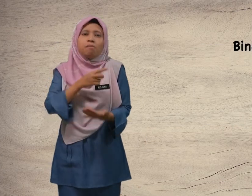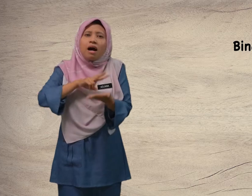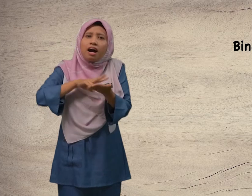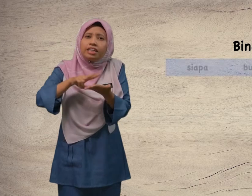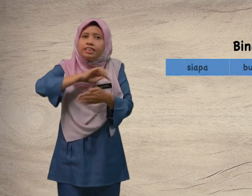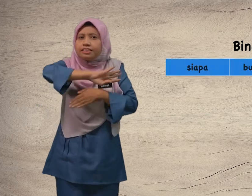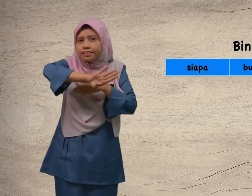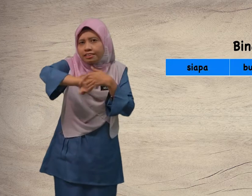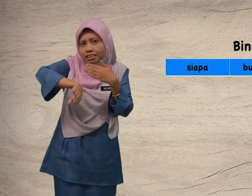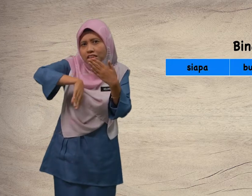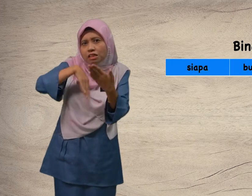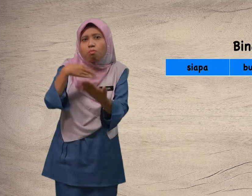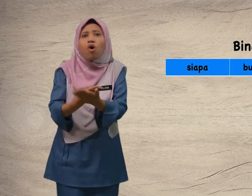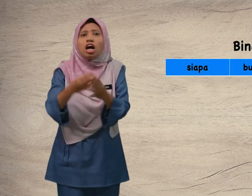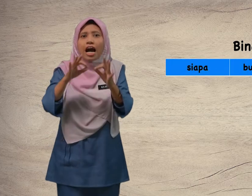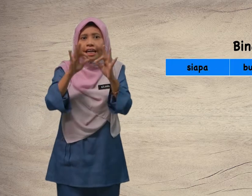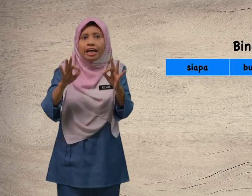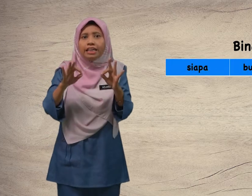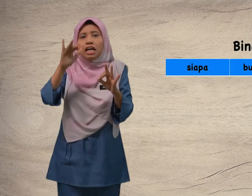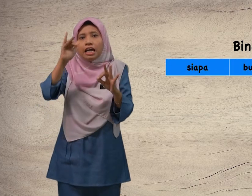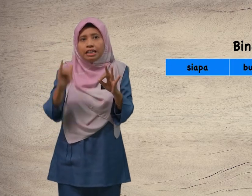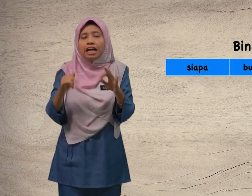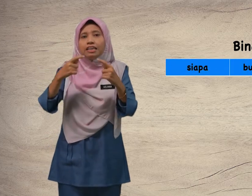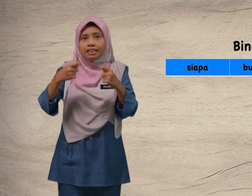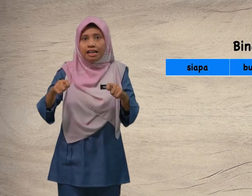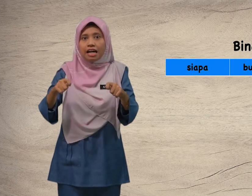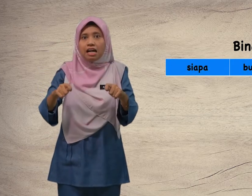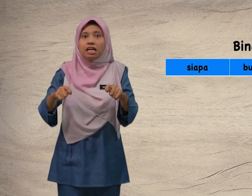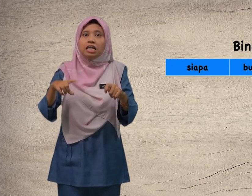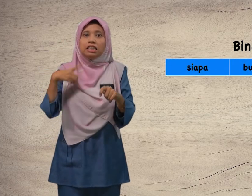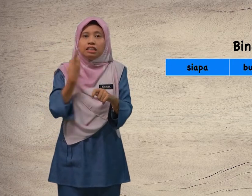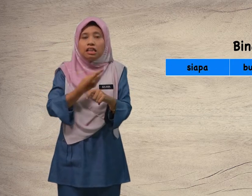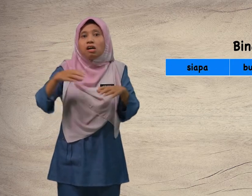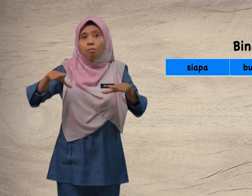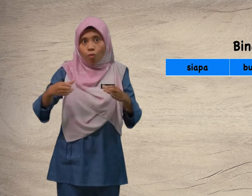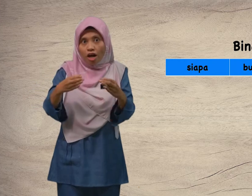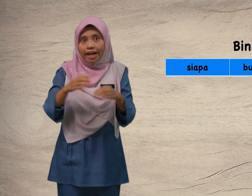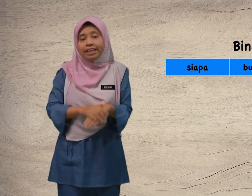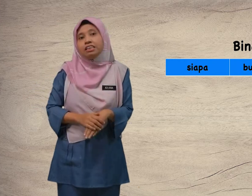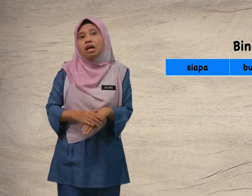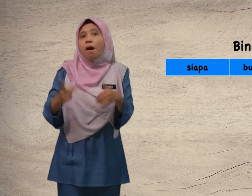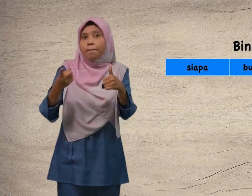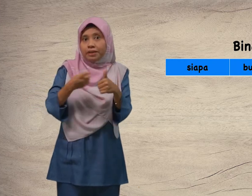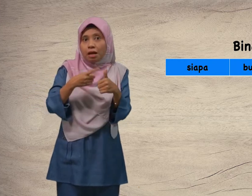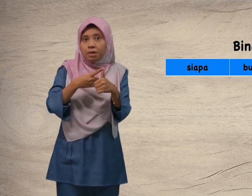baca semua ayat yang telah kita buat. Pertama,